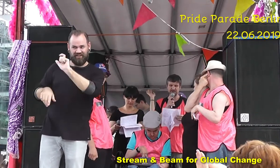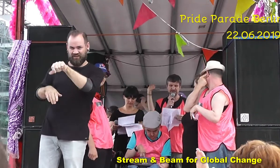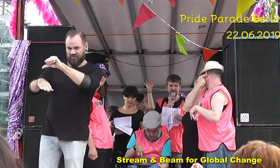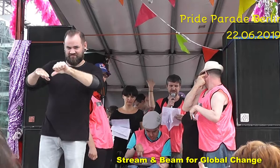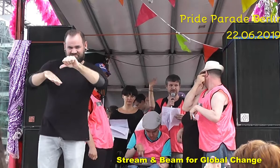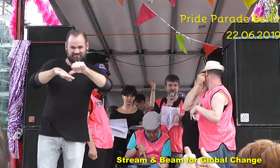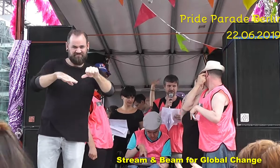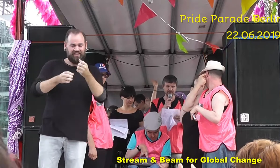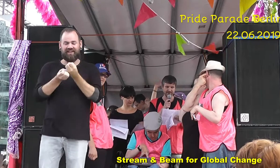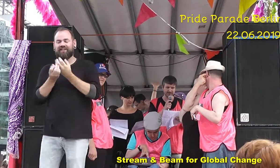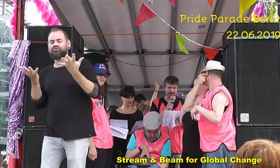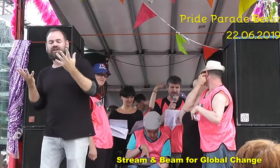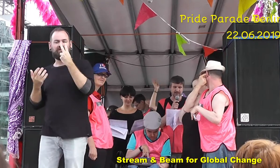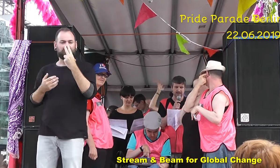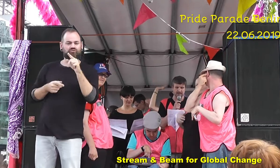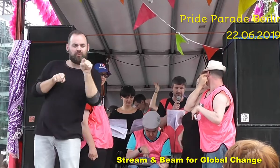zuzuordnen sind.